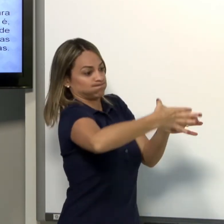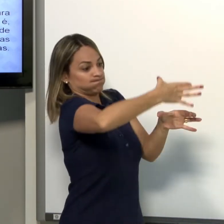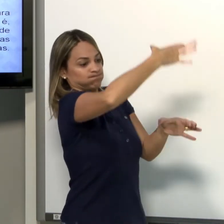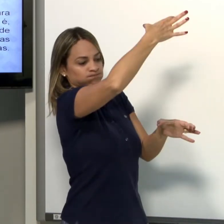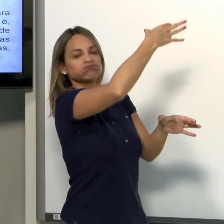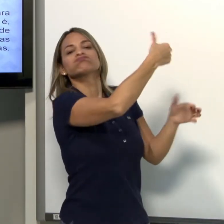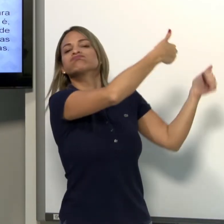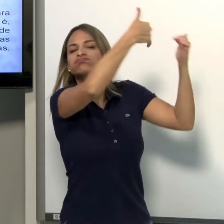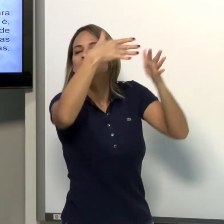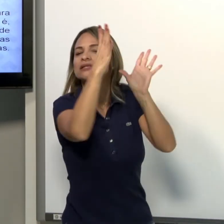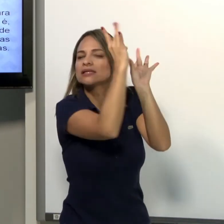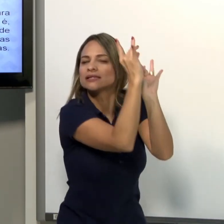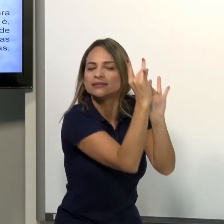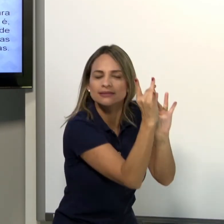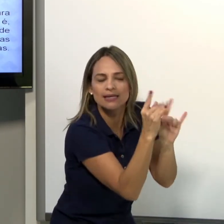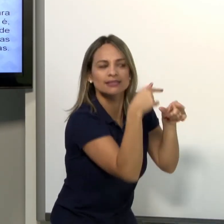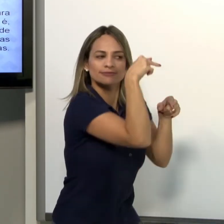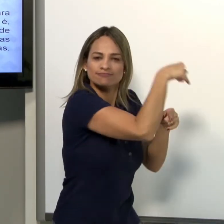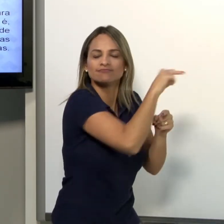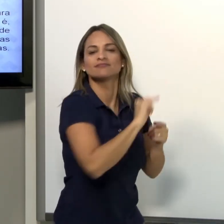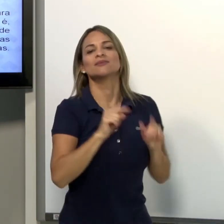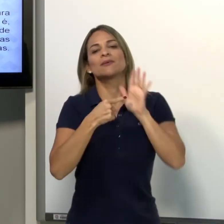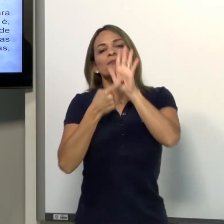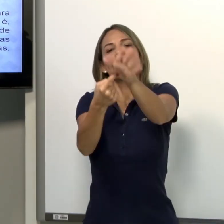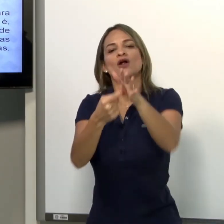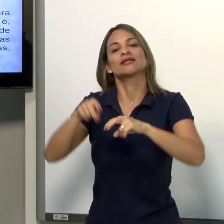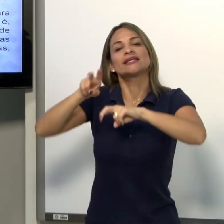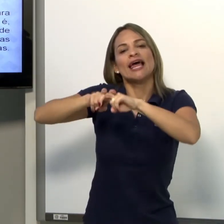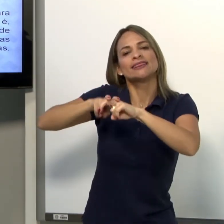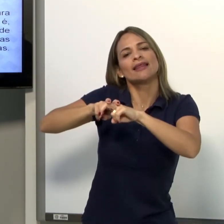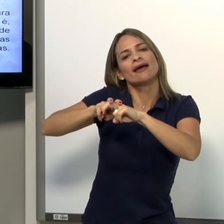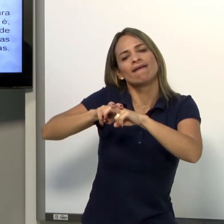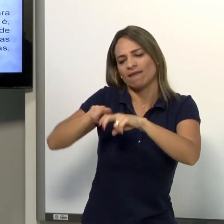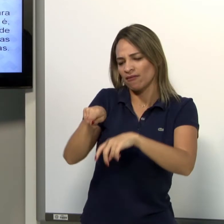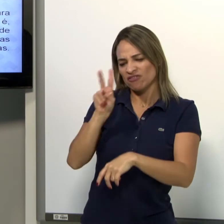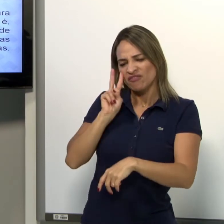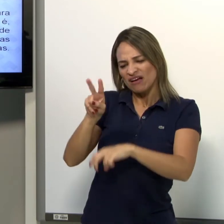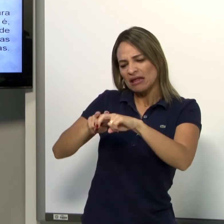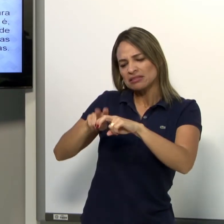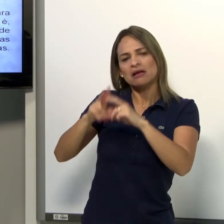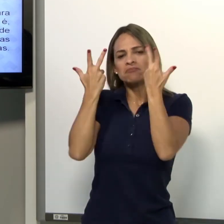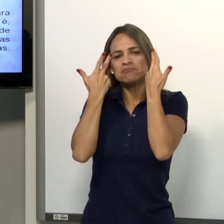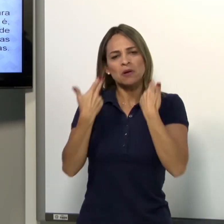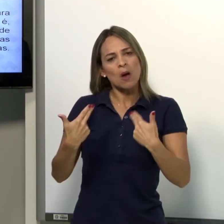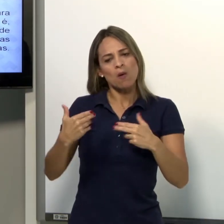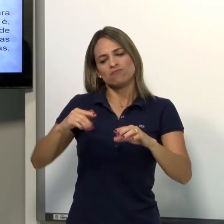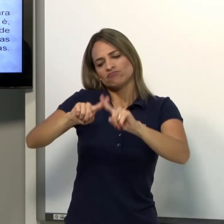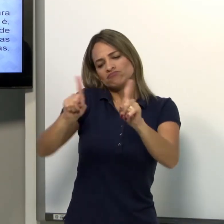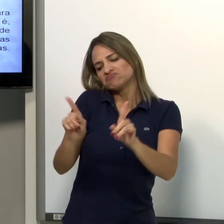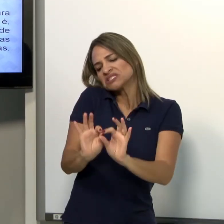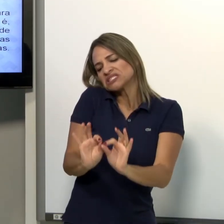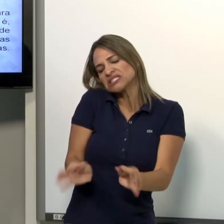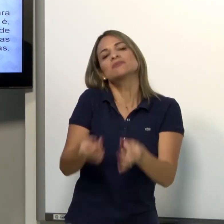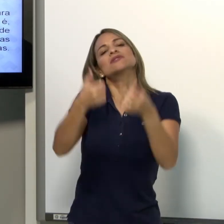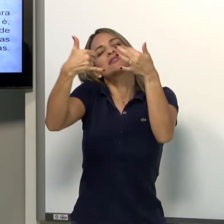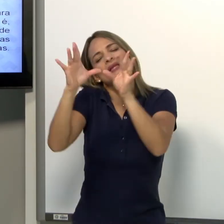Então, para eu mostrar como é aquele objeto. Uma cadeira, por exemplo, é normal, é simples, mas eu preciso